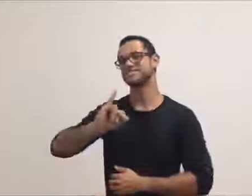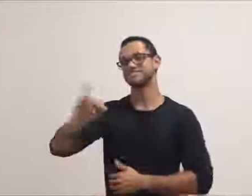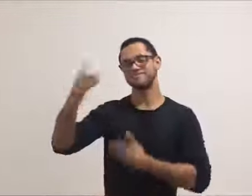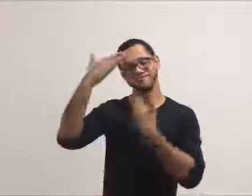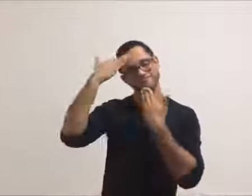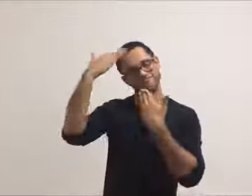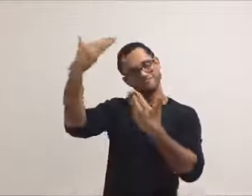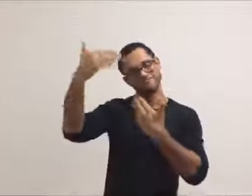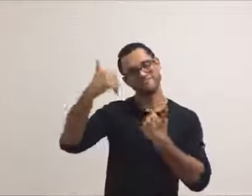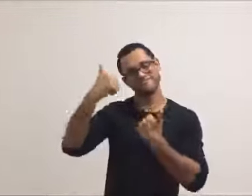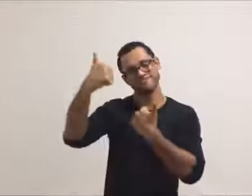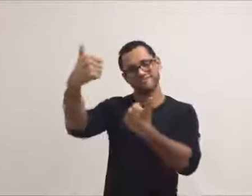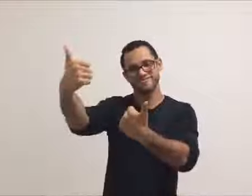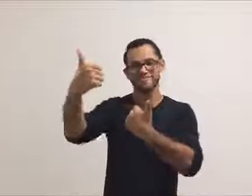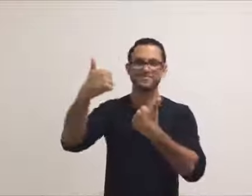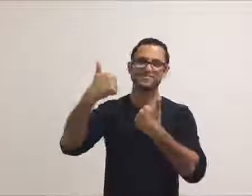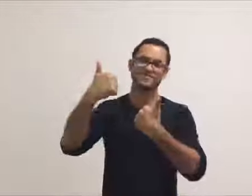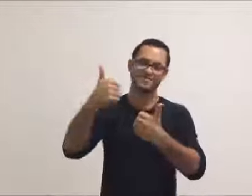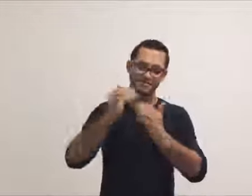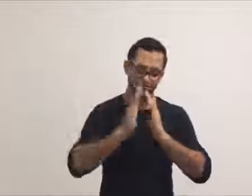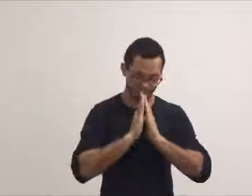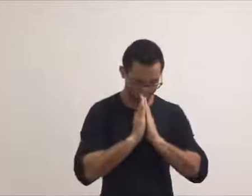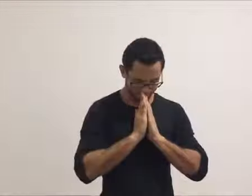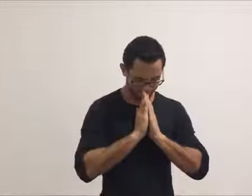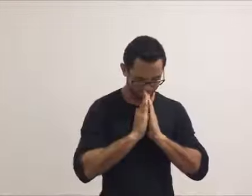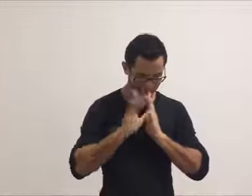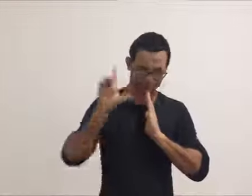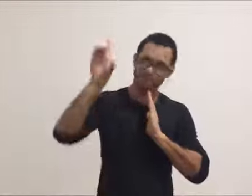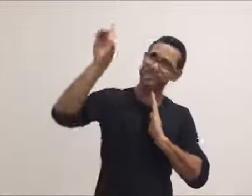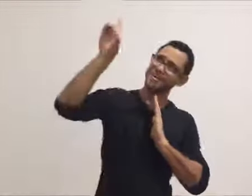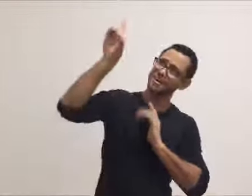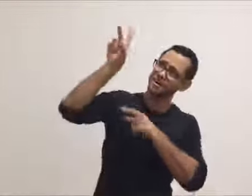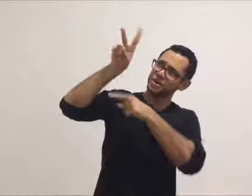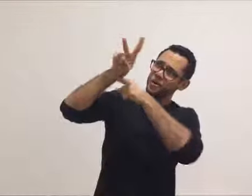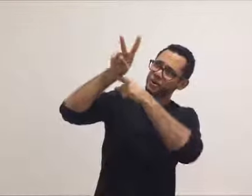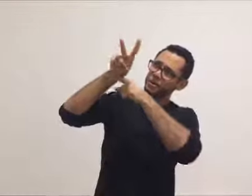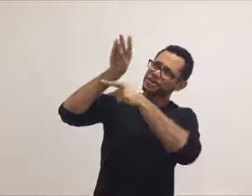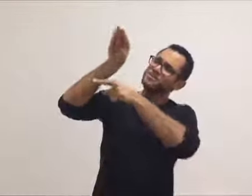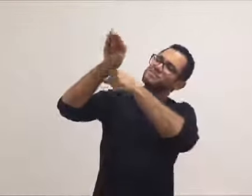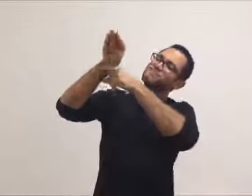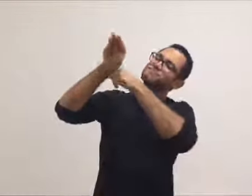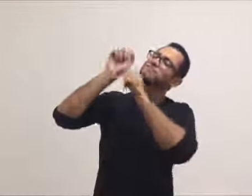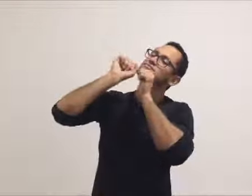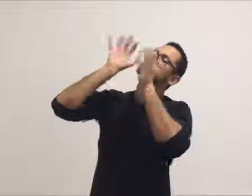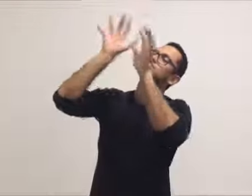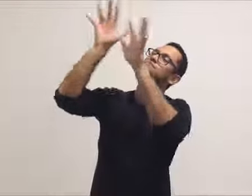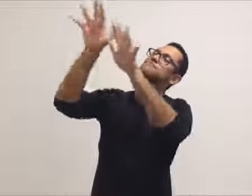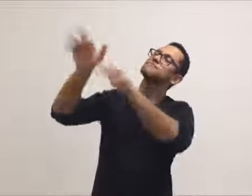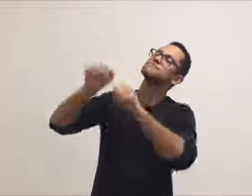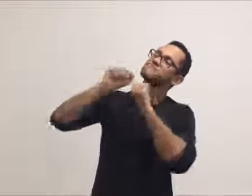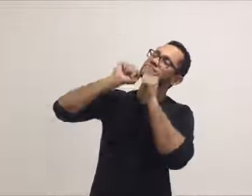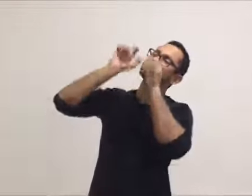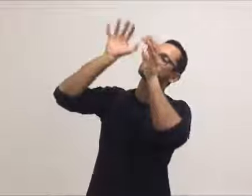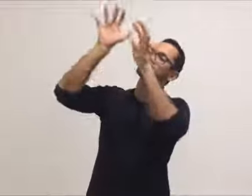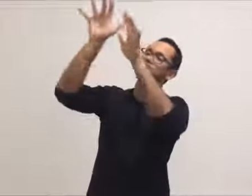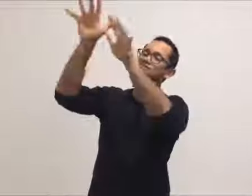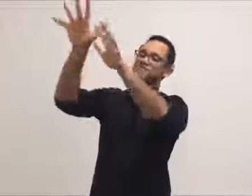valeu Eu rezo e peço pra Deus cuidar Cuidar a sua vida abenço